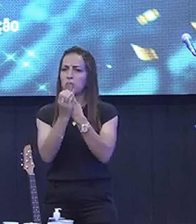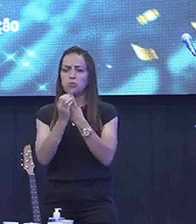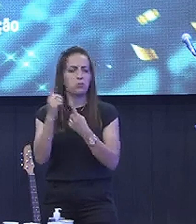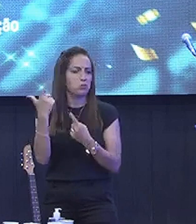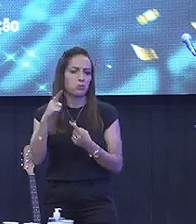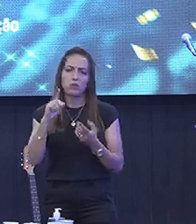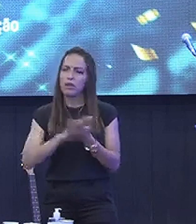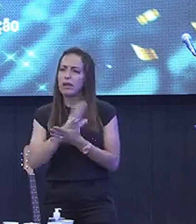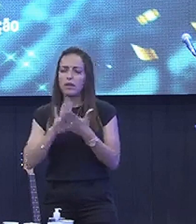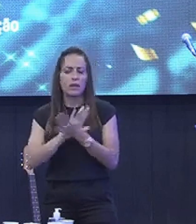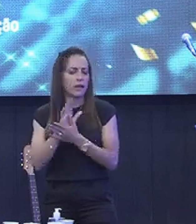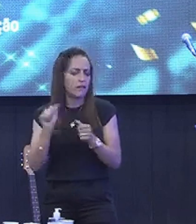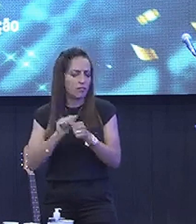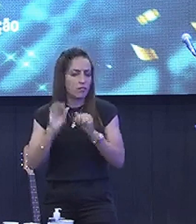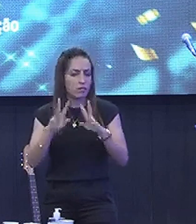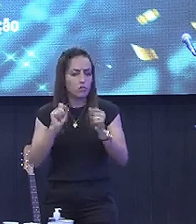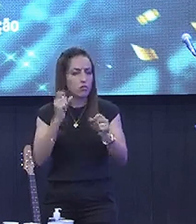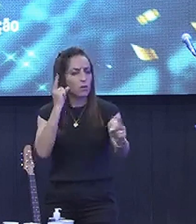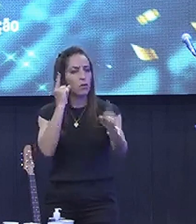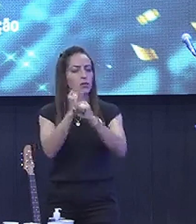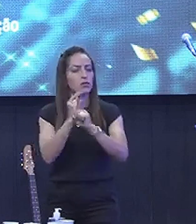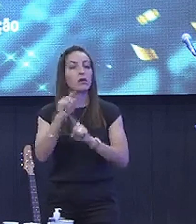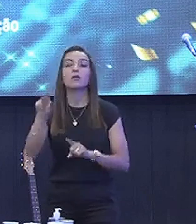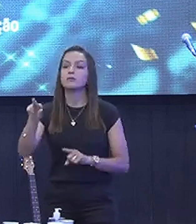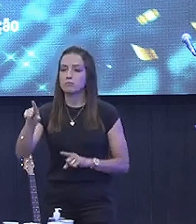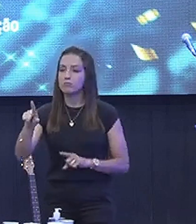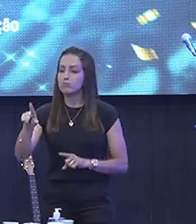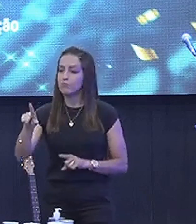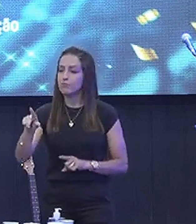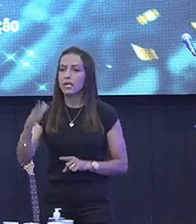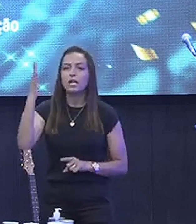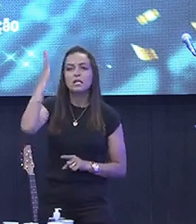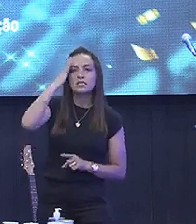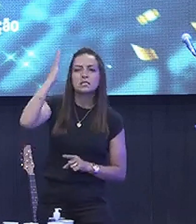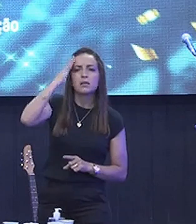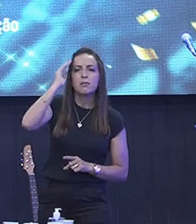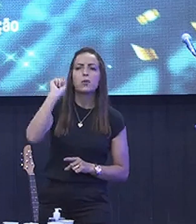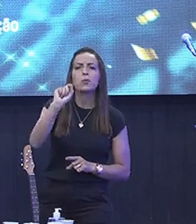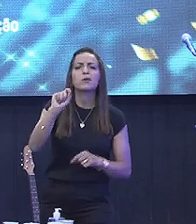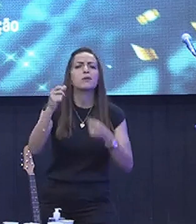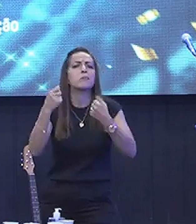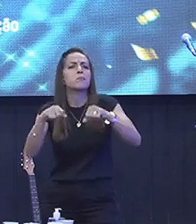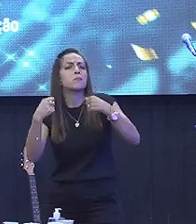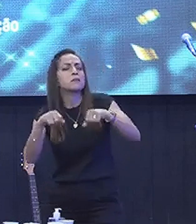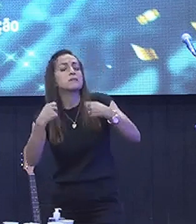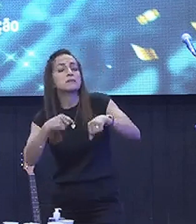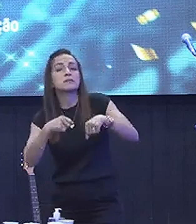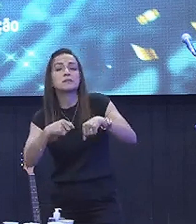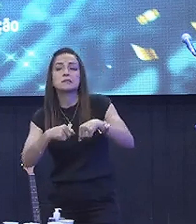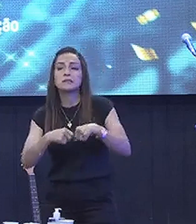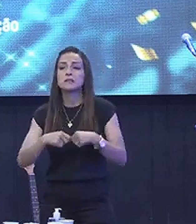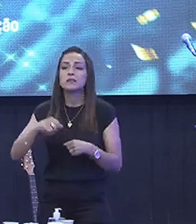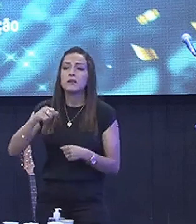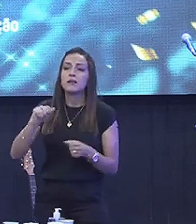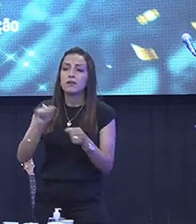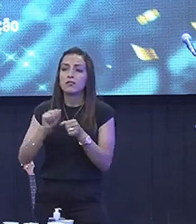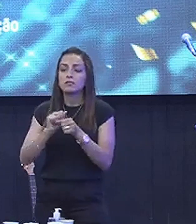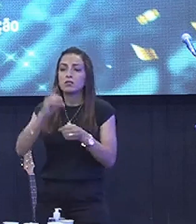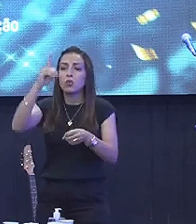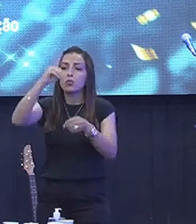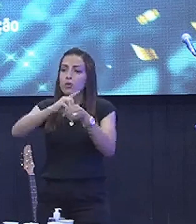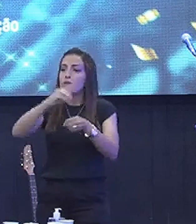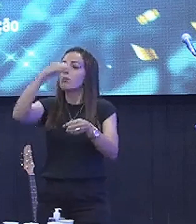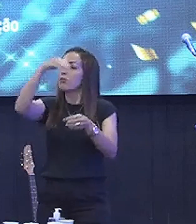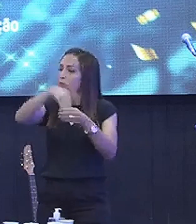Não tem, meu irmão A gente faz culto para encontrar os irmãos Saber das necessidades dos irmãos Fazer a coleta para as